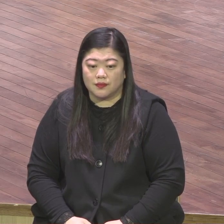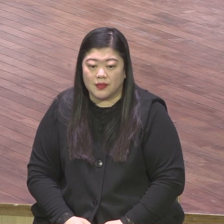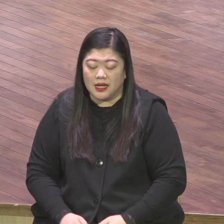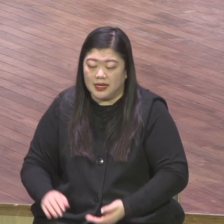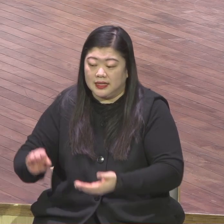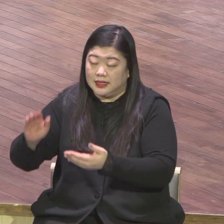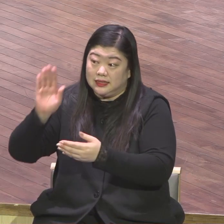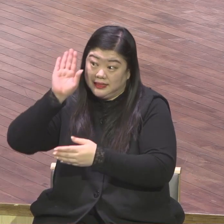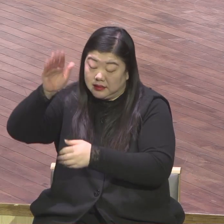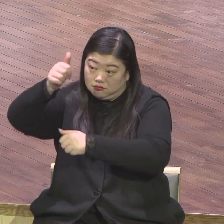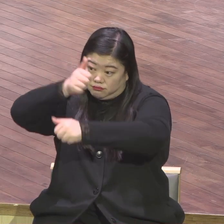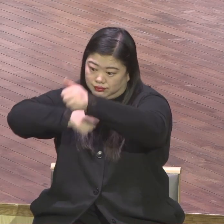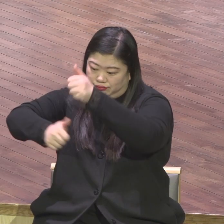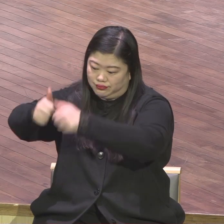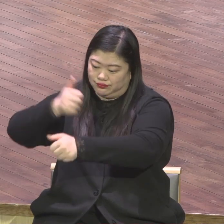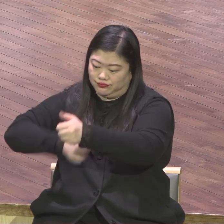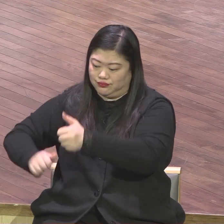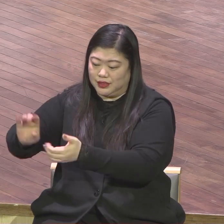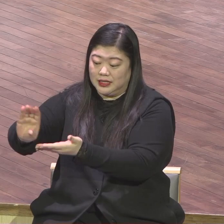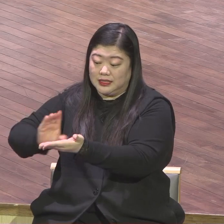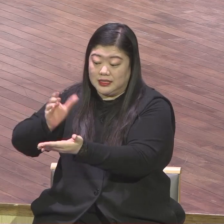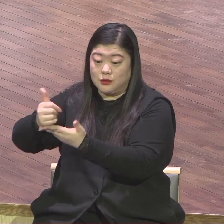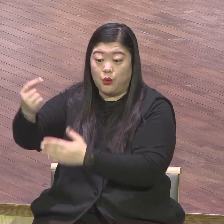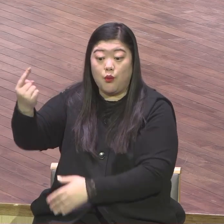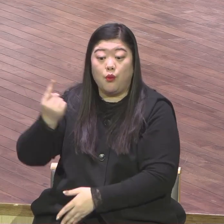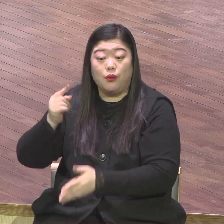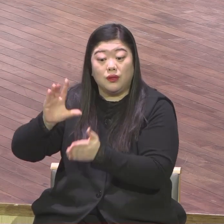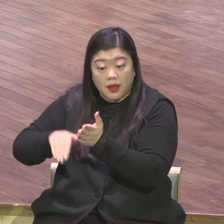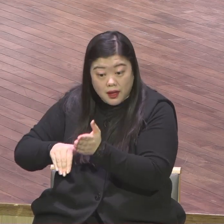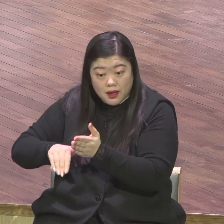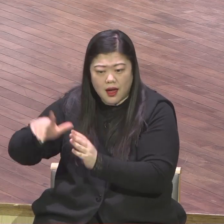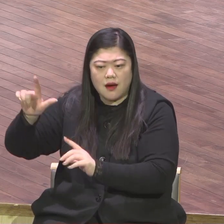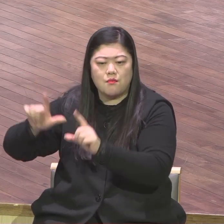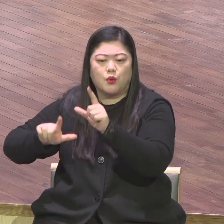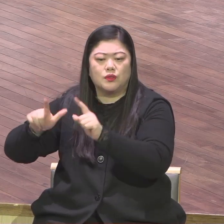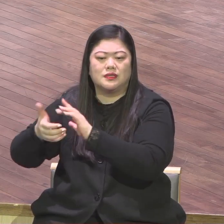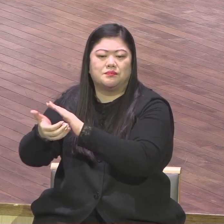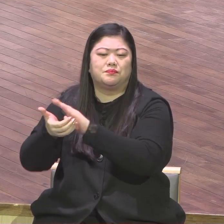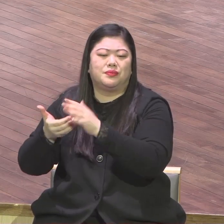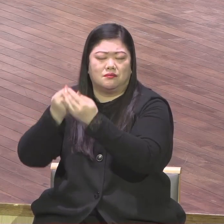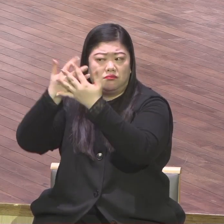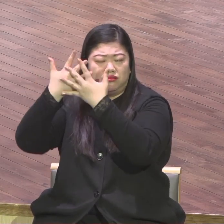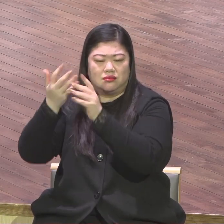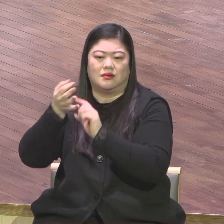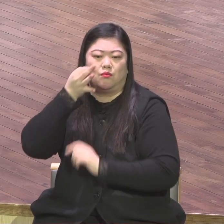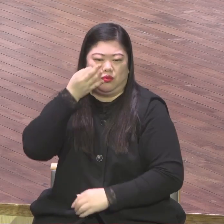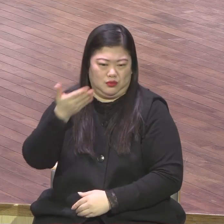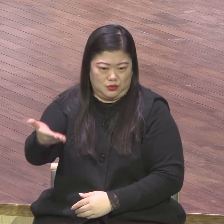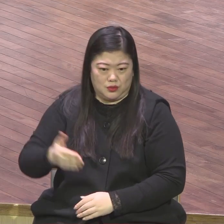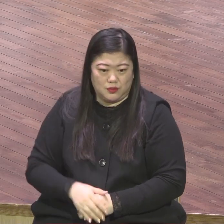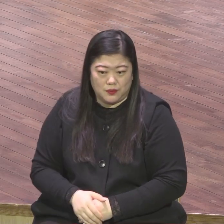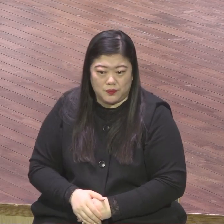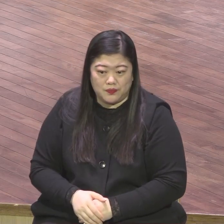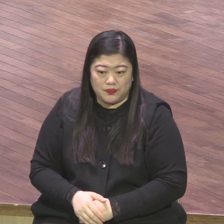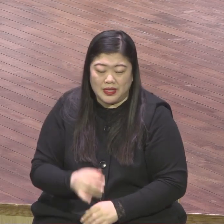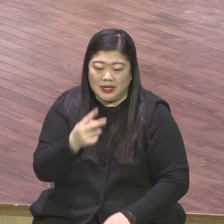이만은 놀라운 축복을 말하고 있는데 우리가 2, 3, 7 살리는 언약 도전하게 되면